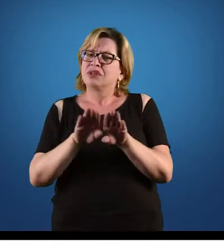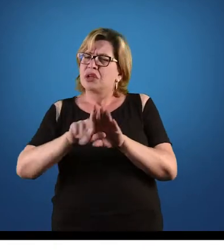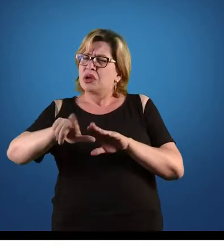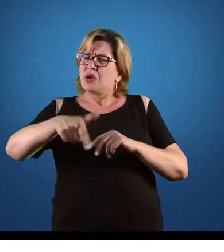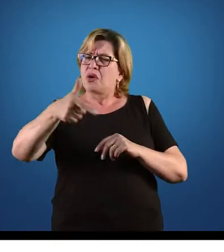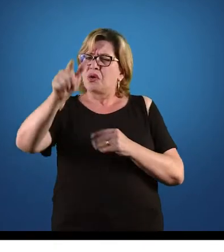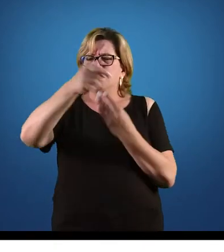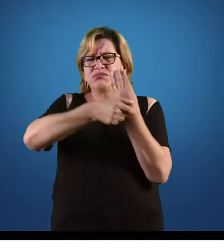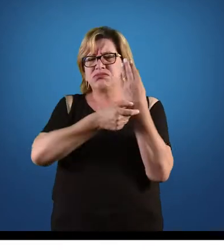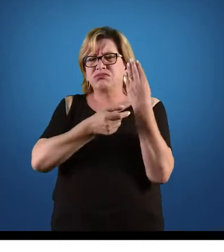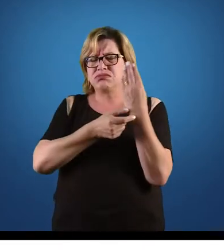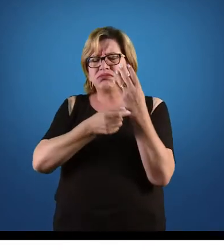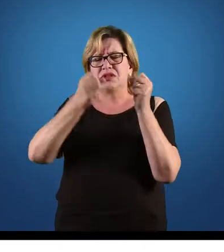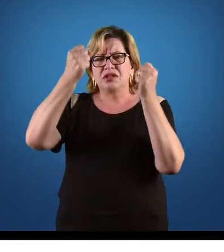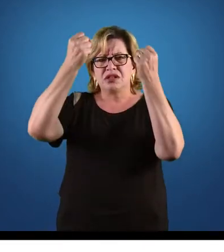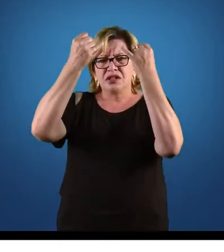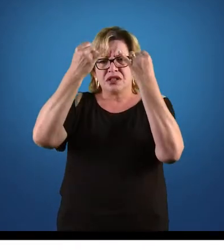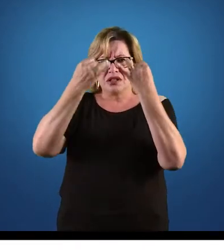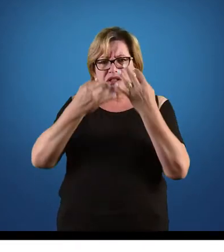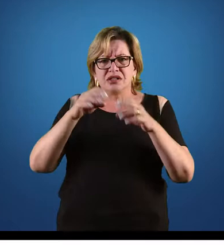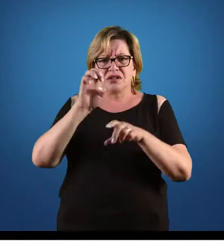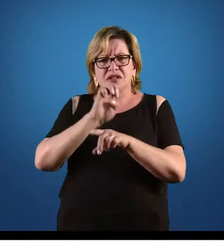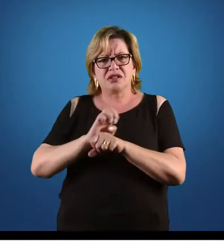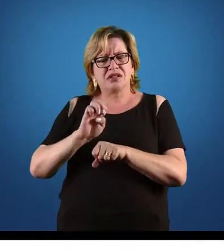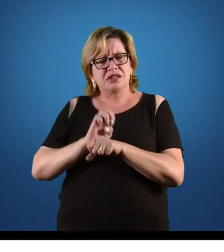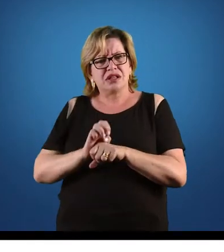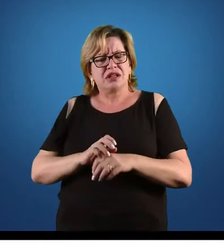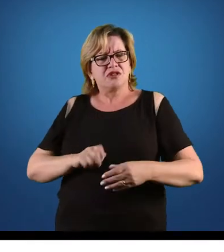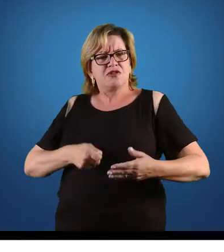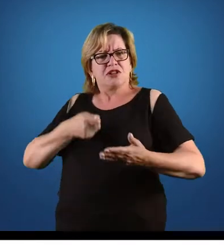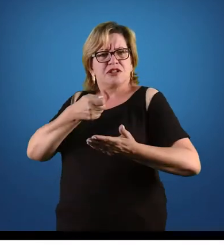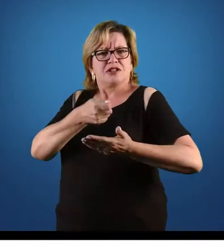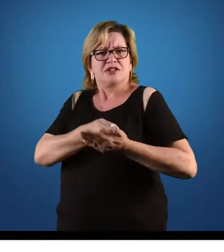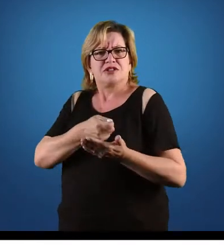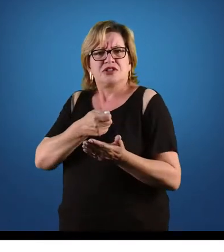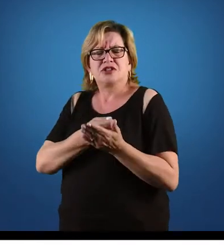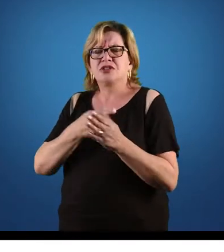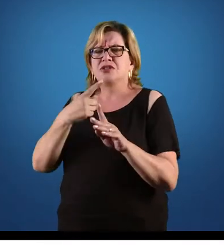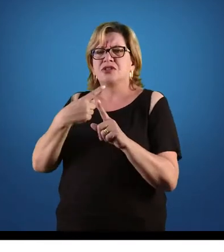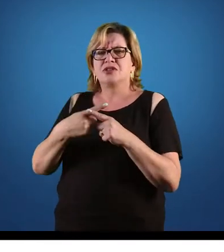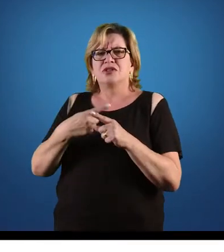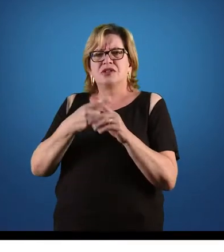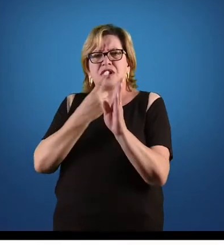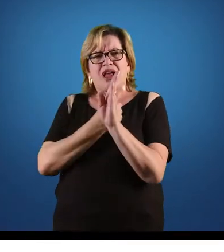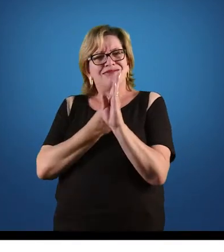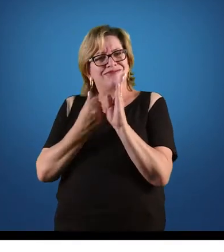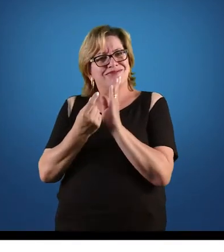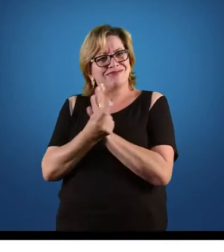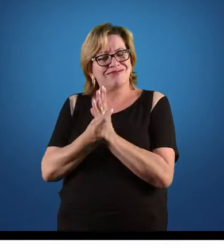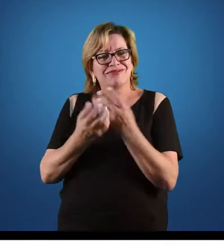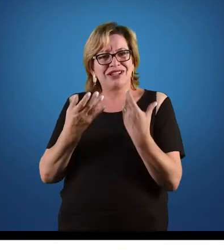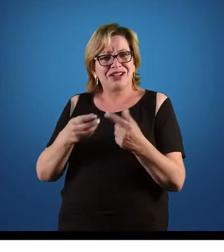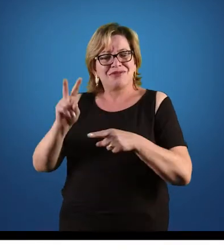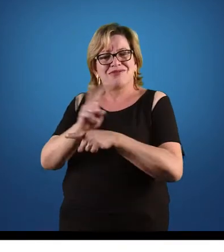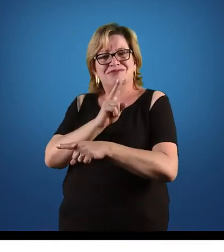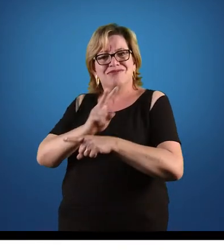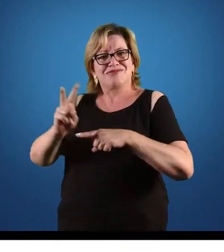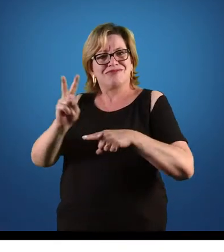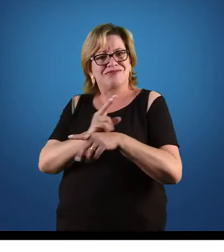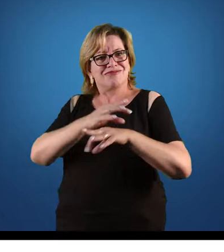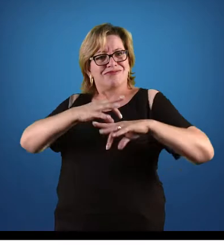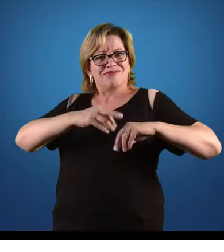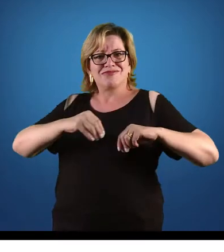exigida pela sociedade burguesa para proteger a sua propriedade